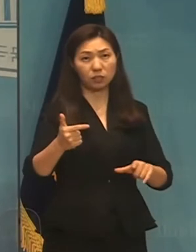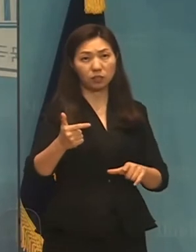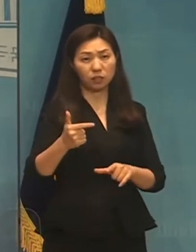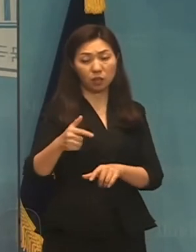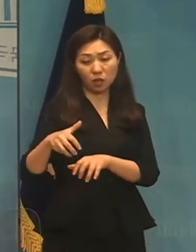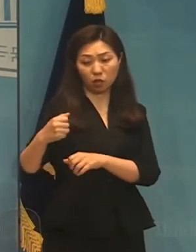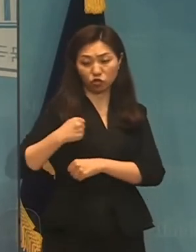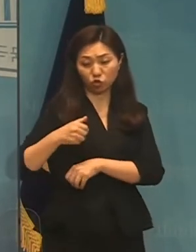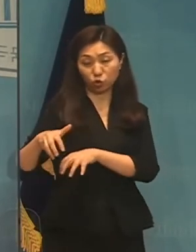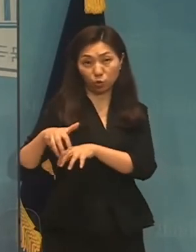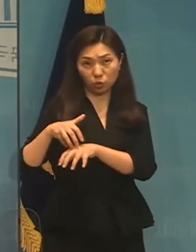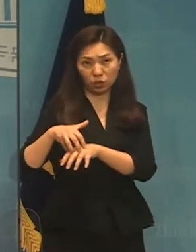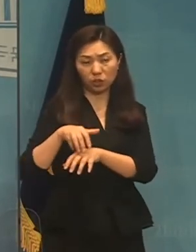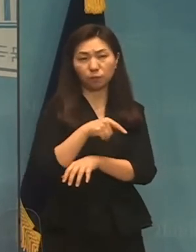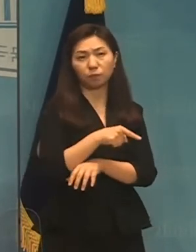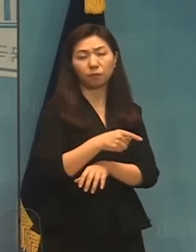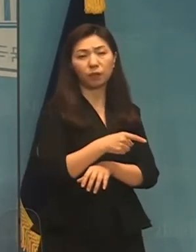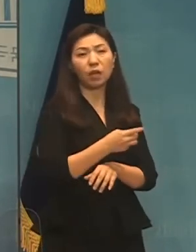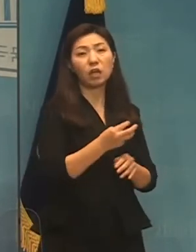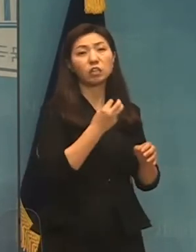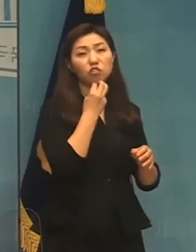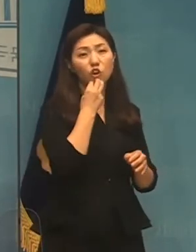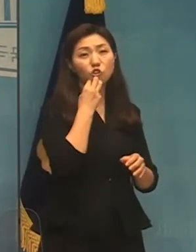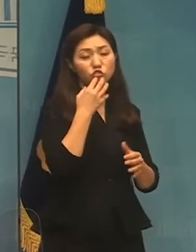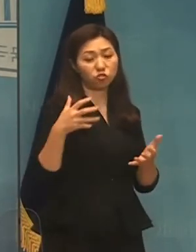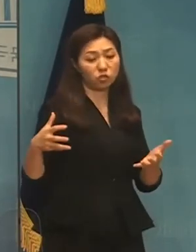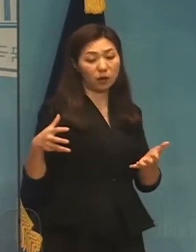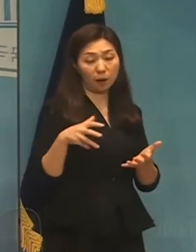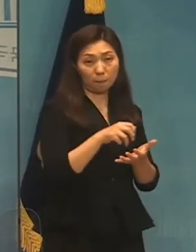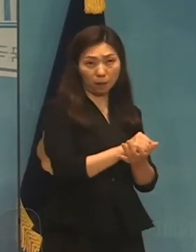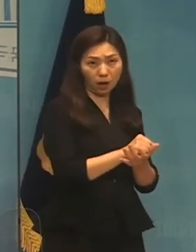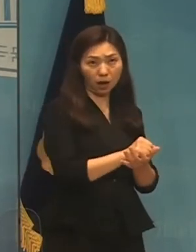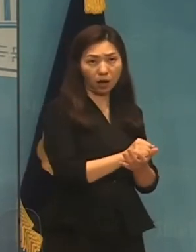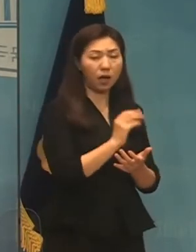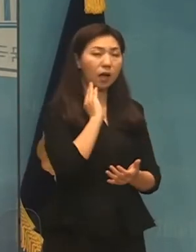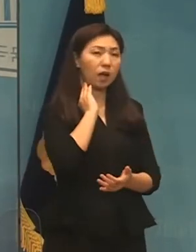수호 카불까지 점령하고 대통령국을 입성하였습니다.